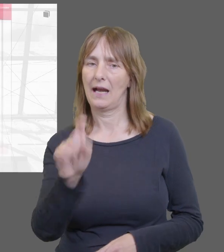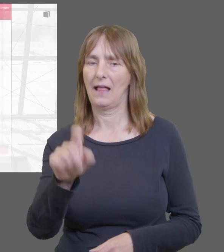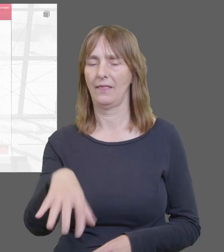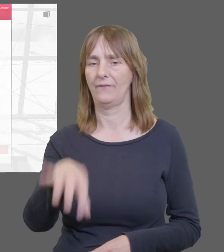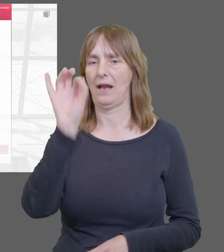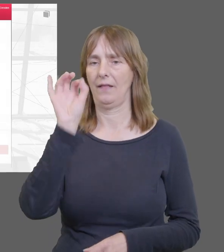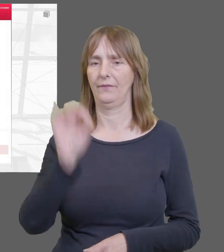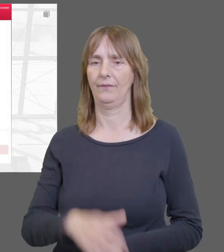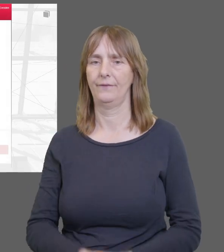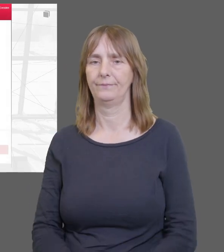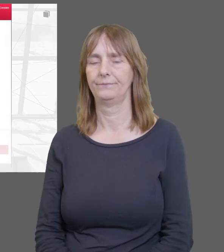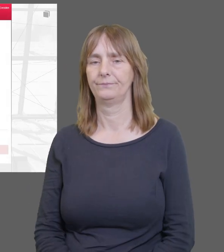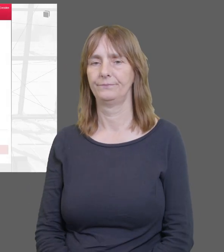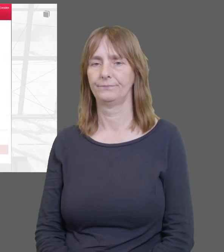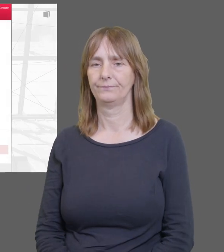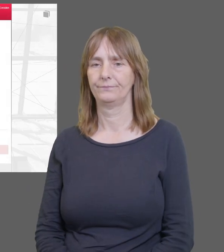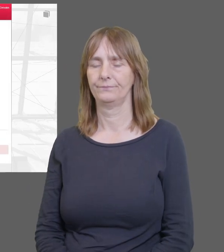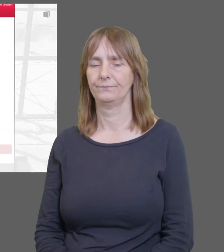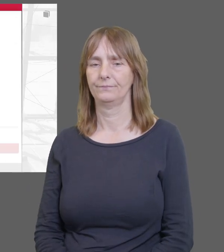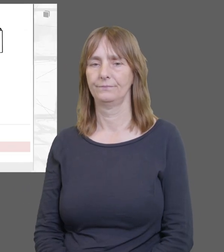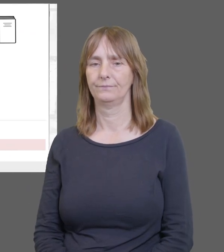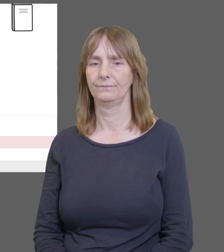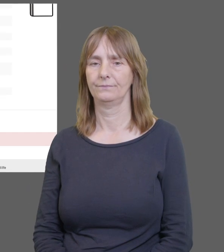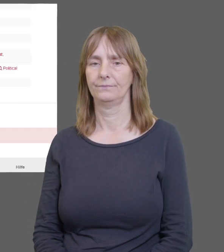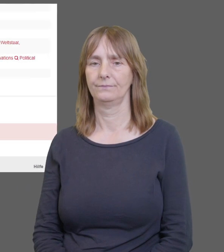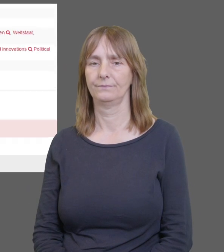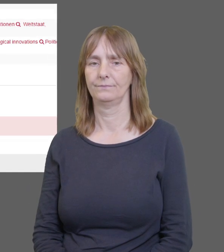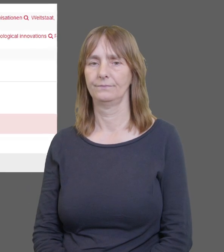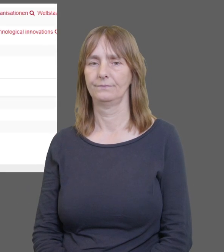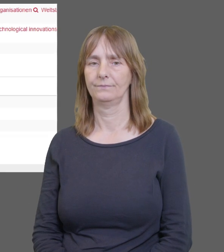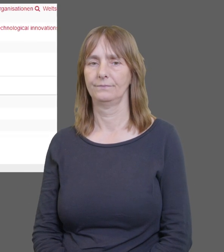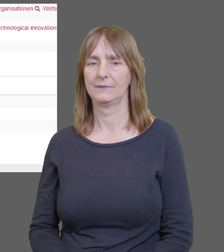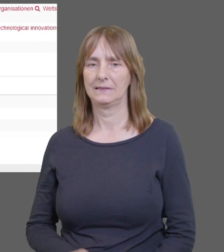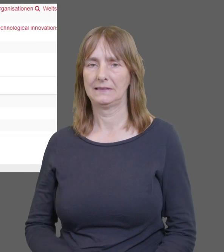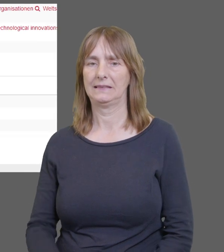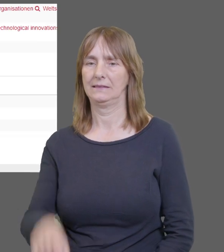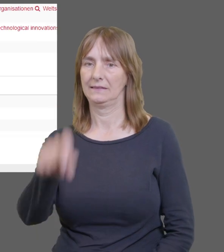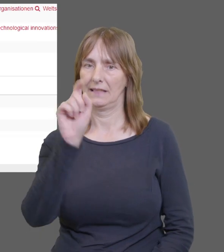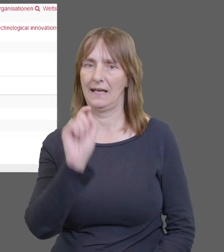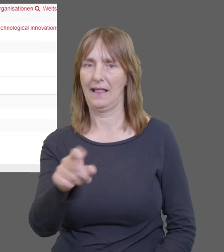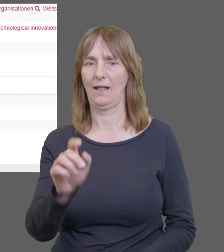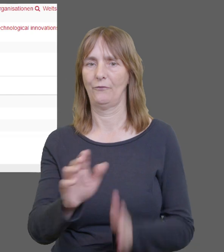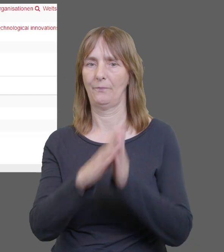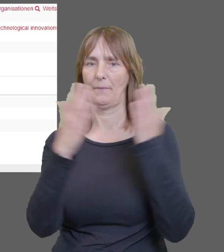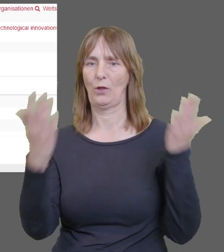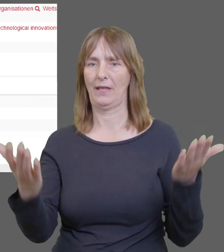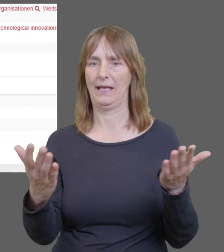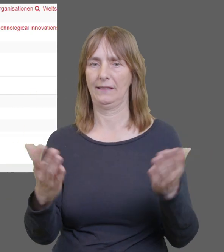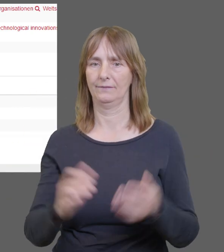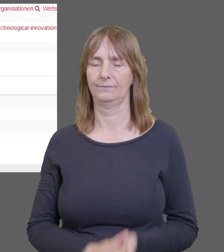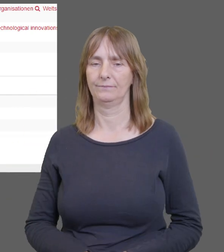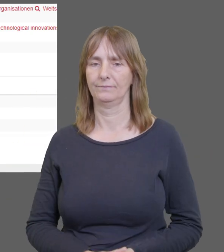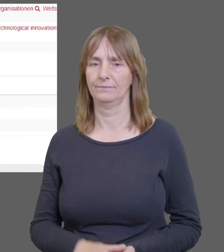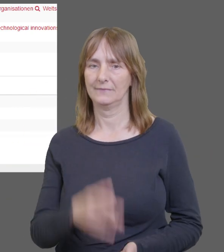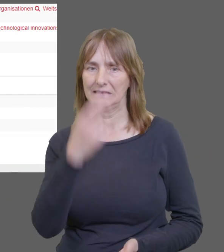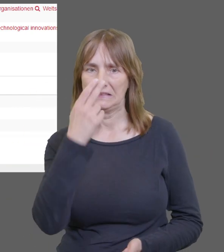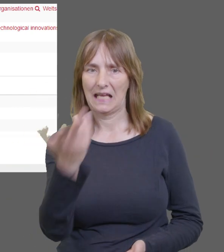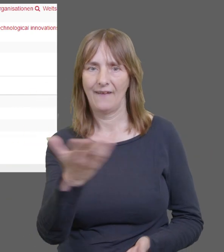Durch einen nächsten Klick auf den Reiter Bibliotheken können Sie sich schon einen vorsichtigen Überblick über die Verfügbarkeit des Titels